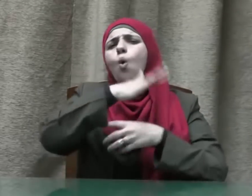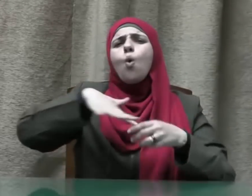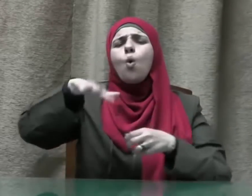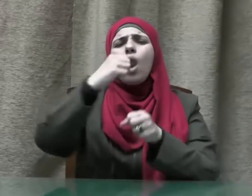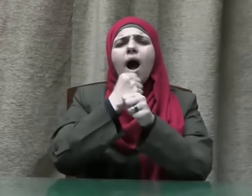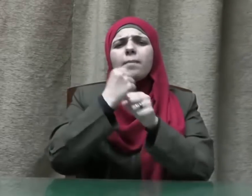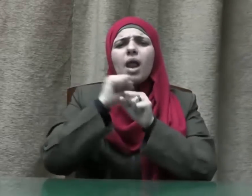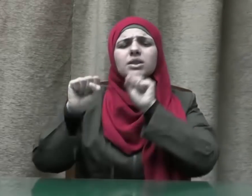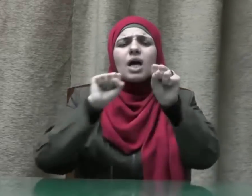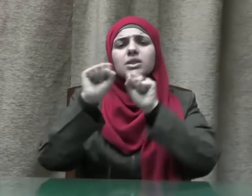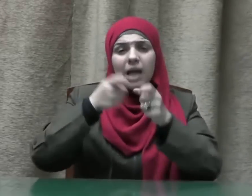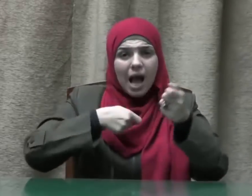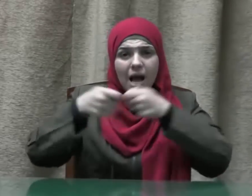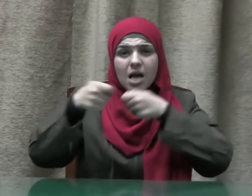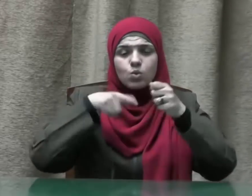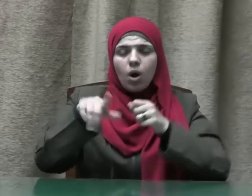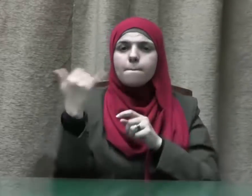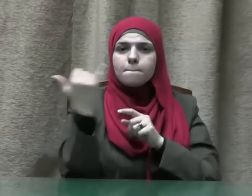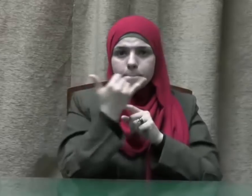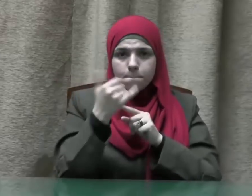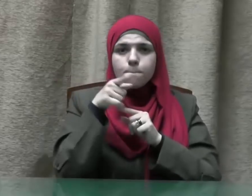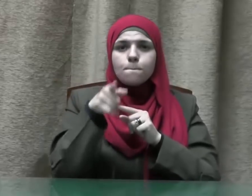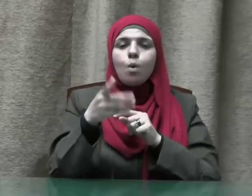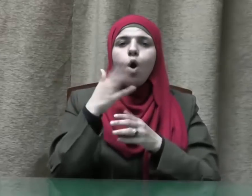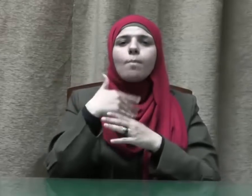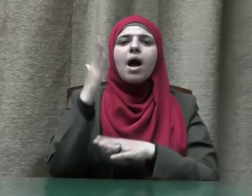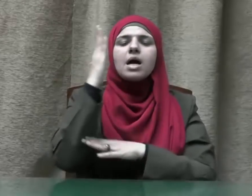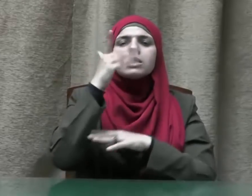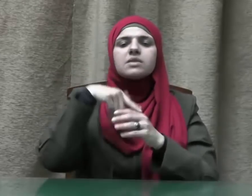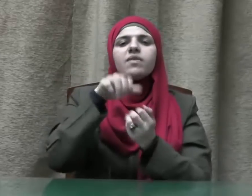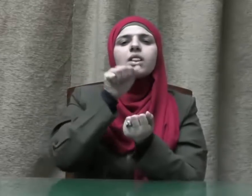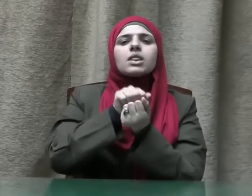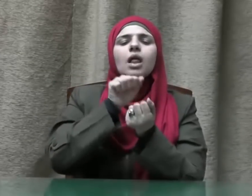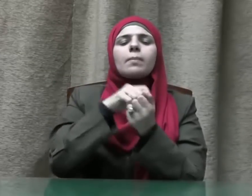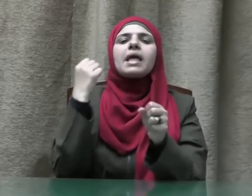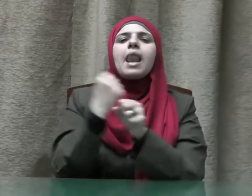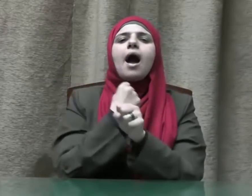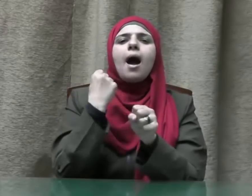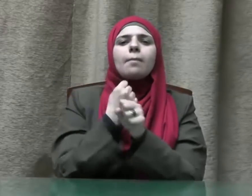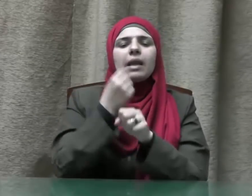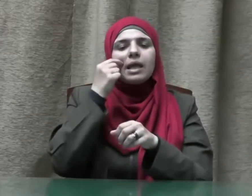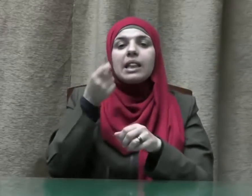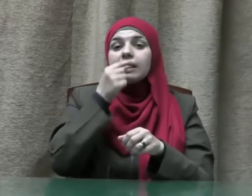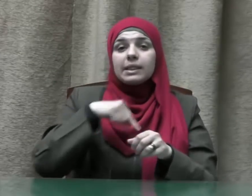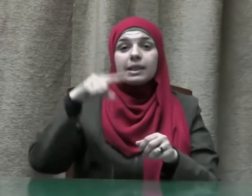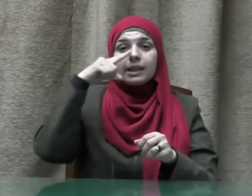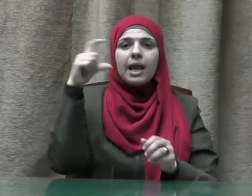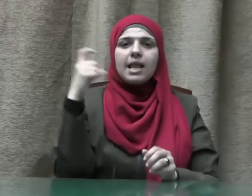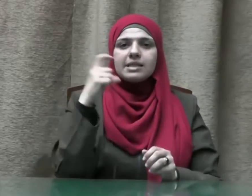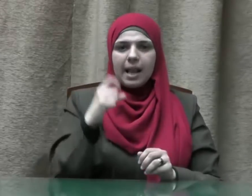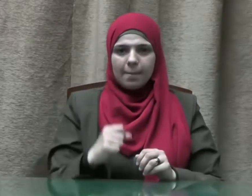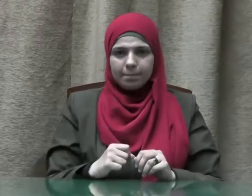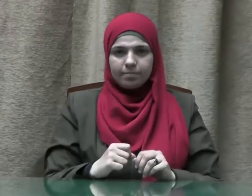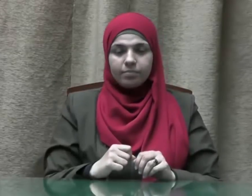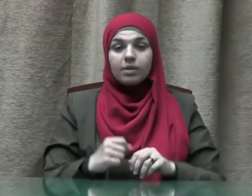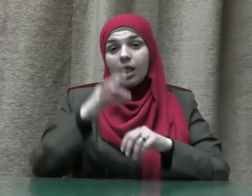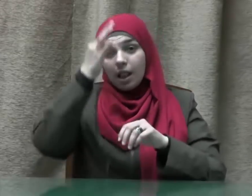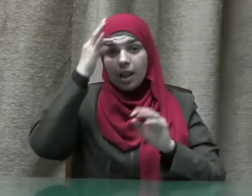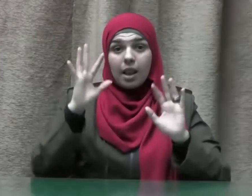أحد أهم مظاهر التطبيق العملي للإسلام فإذا أردت أن